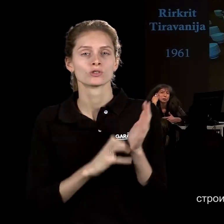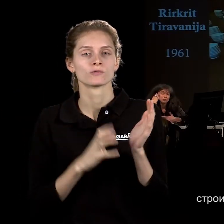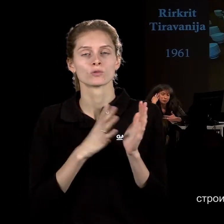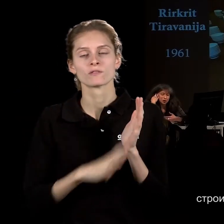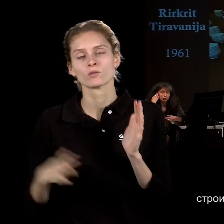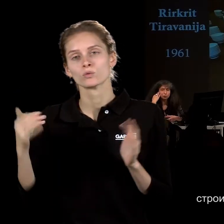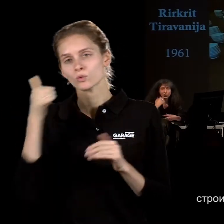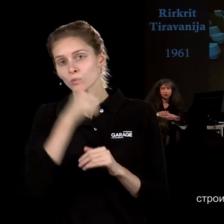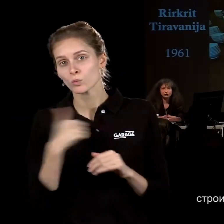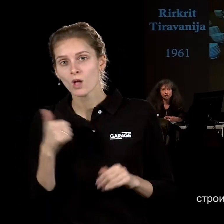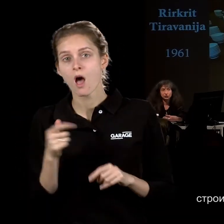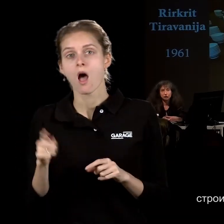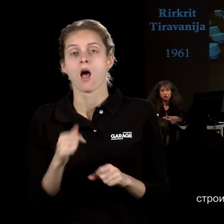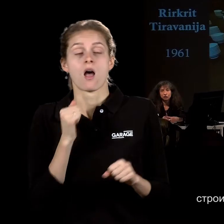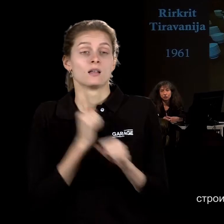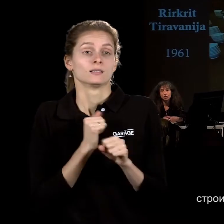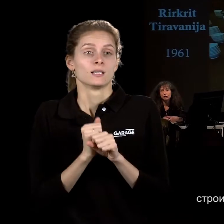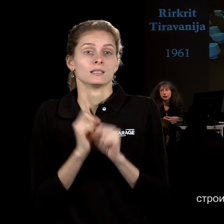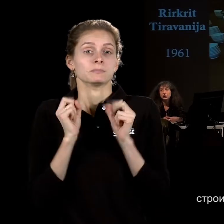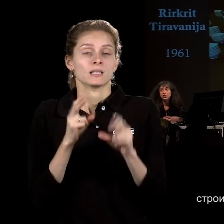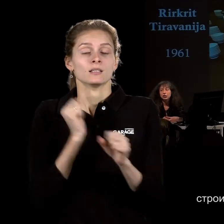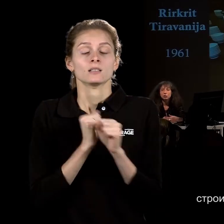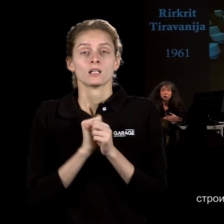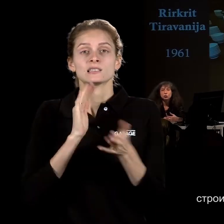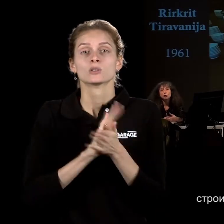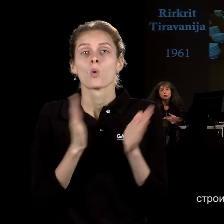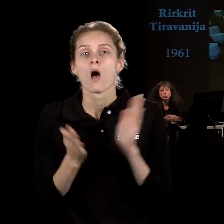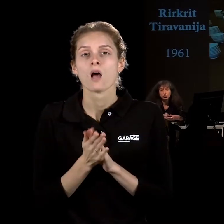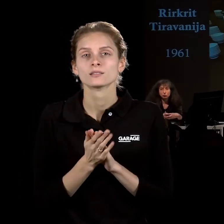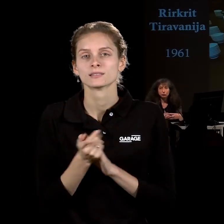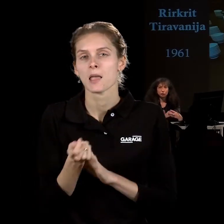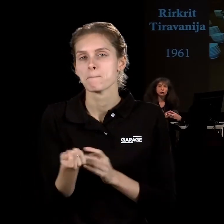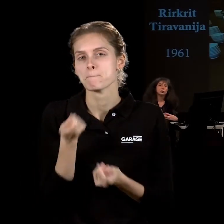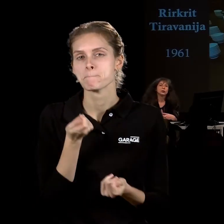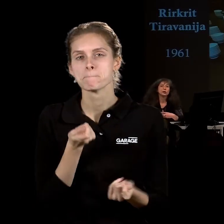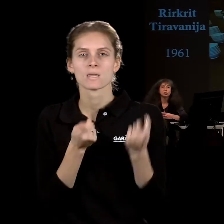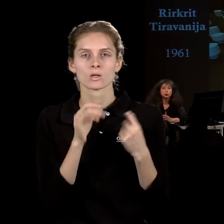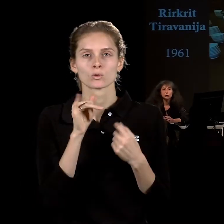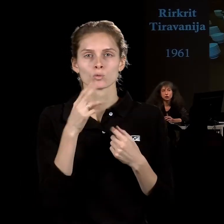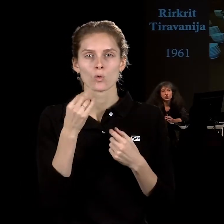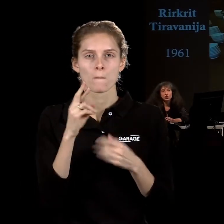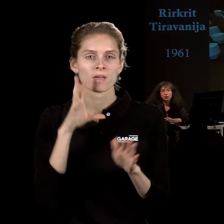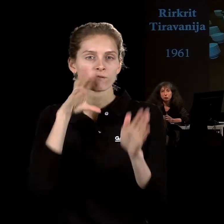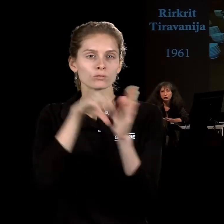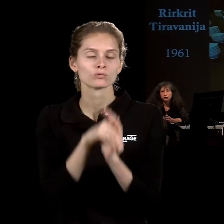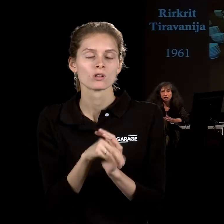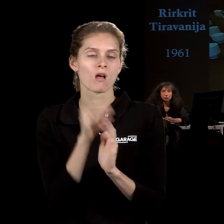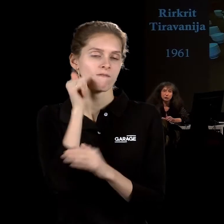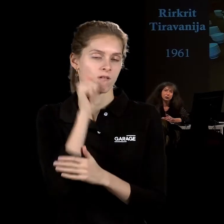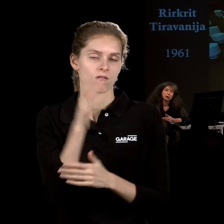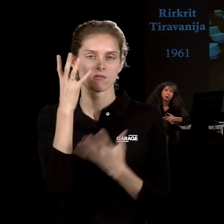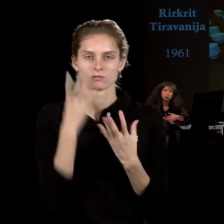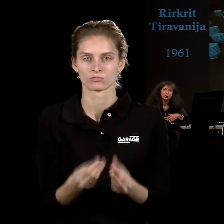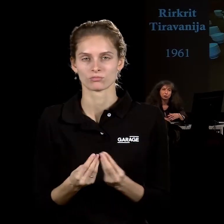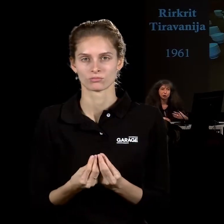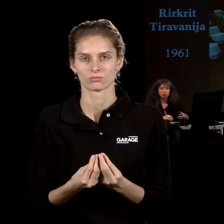создать вот эти самые ситуации микроутопии, которые включены в повседневную жизнь. Просто, как